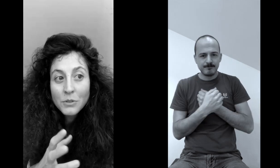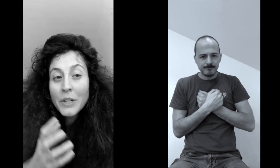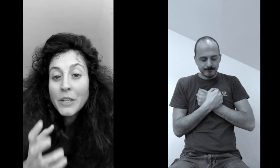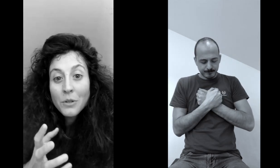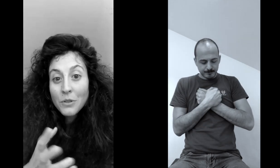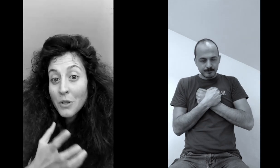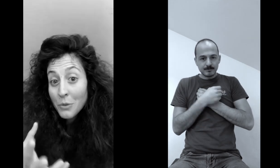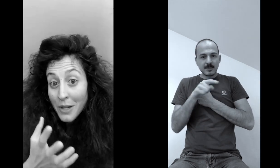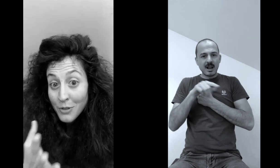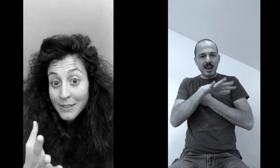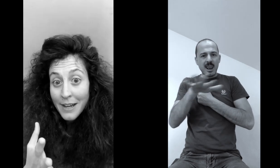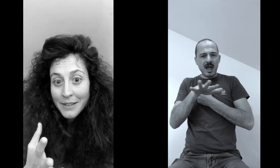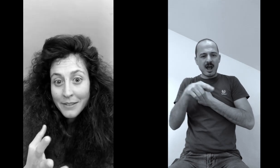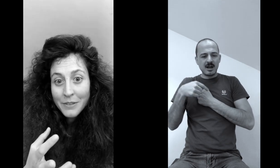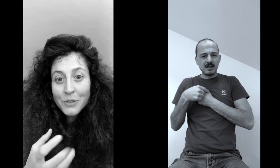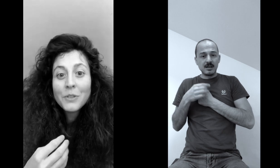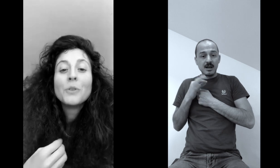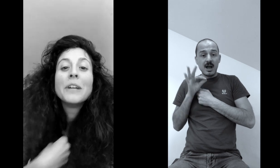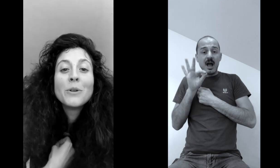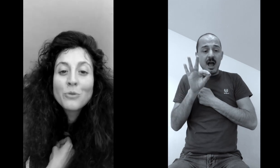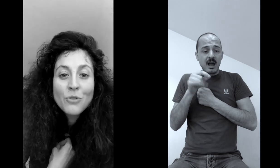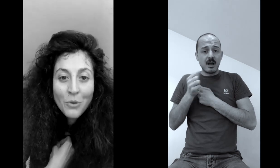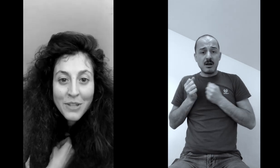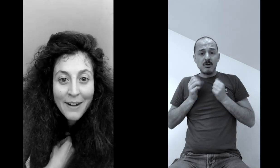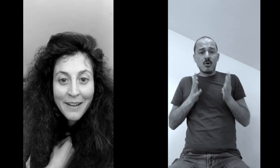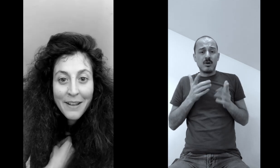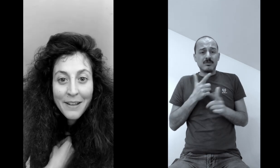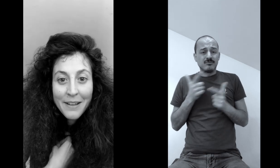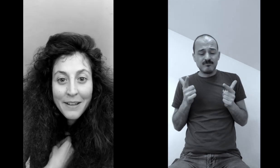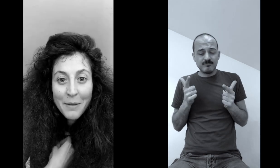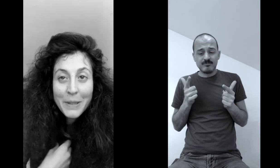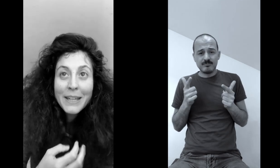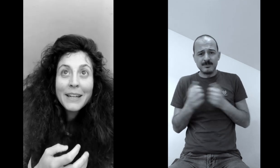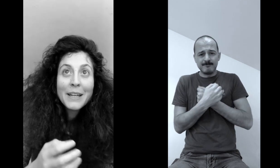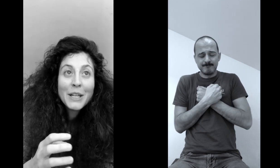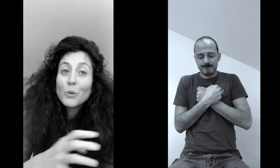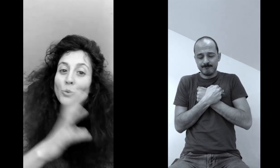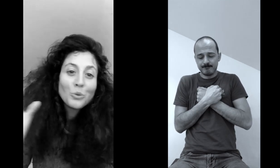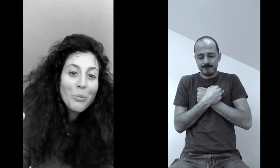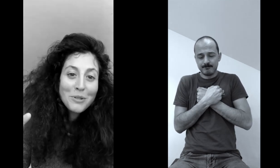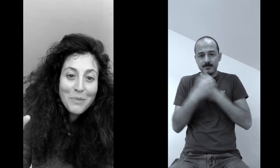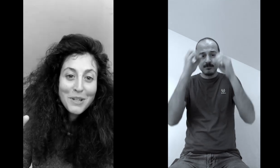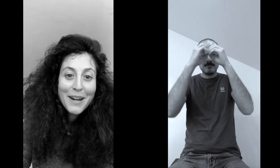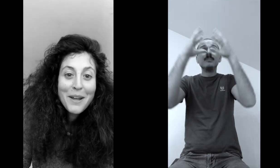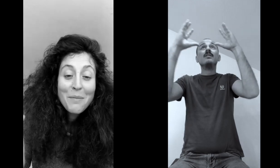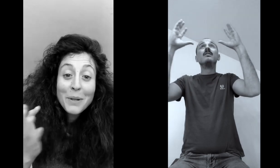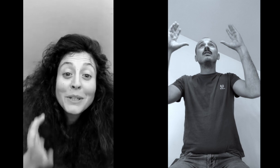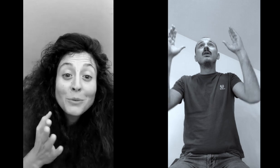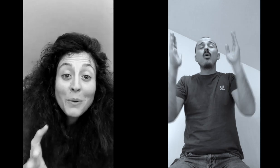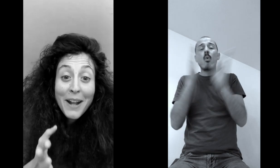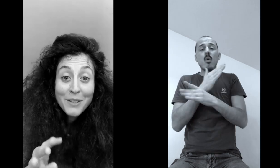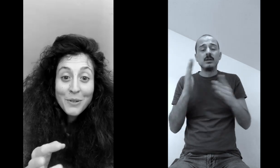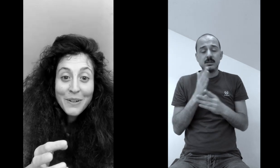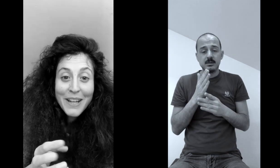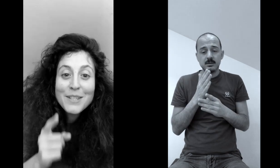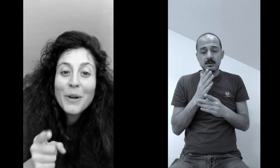dove io non ho il coraggio di andare dove io non so usare perché io tutto posso immaginare ma non